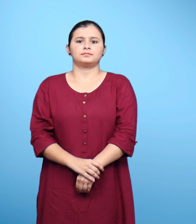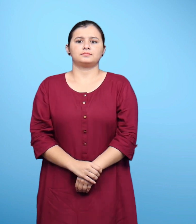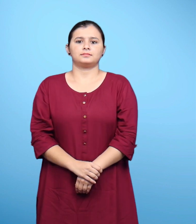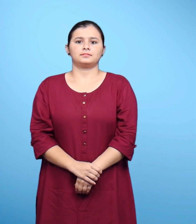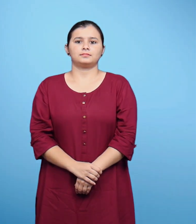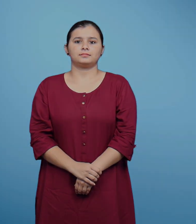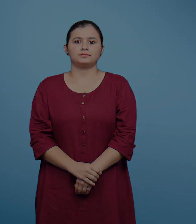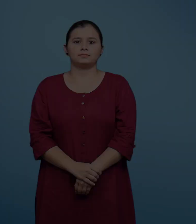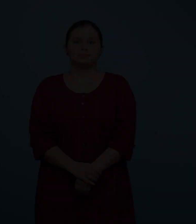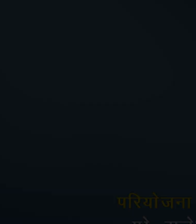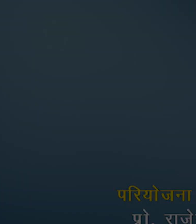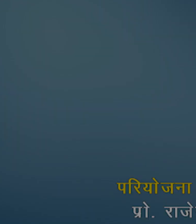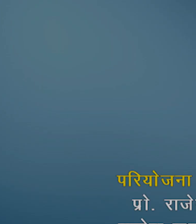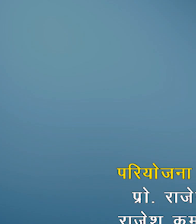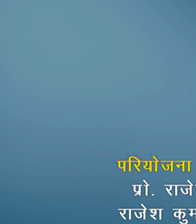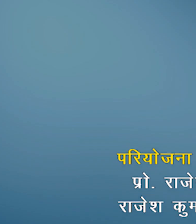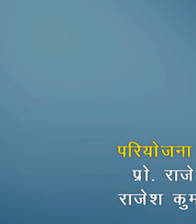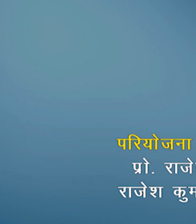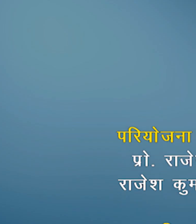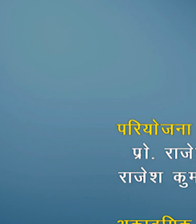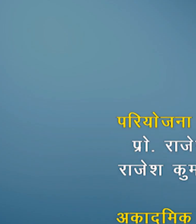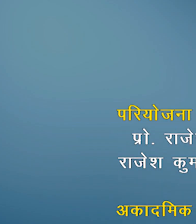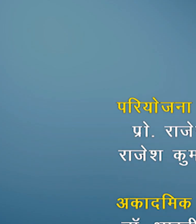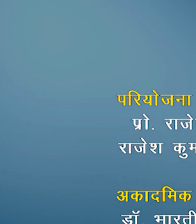प्रशन संख्याइ झाल